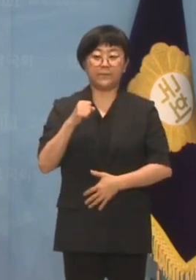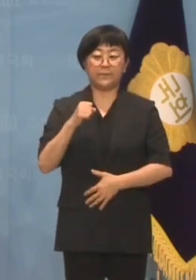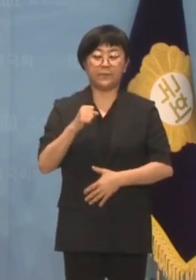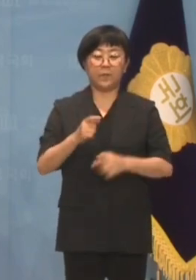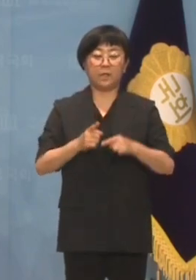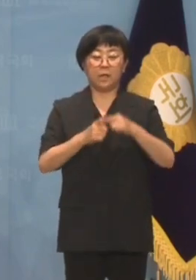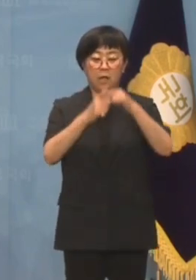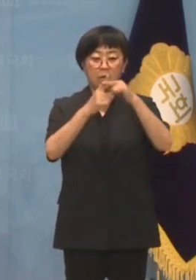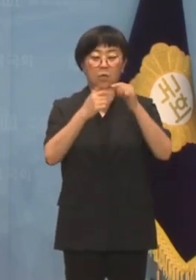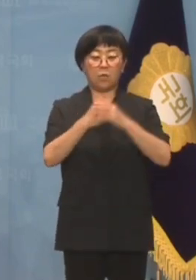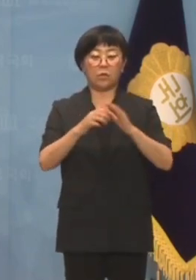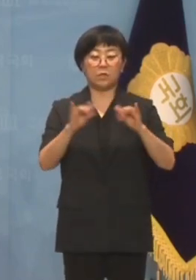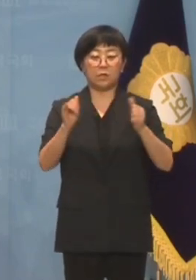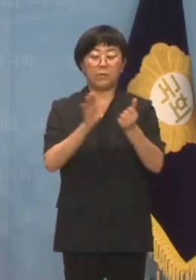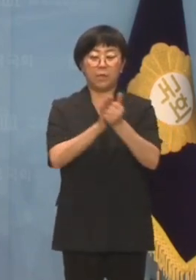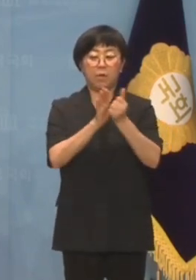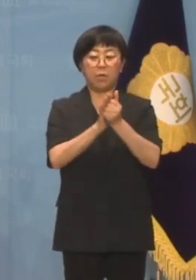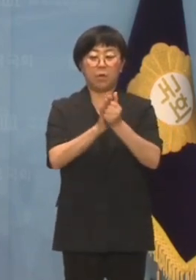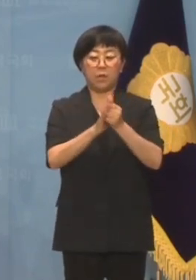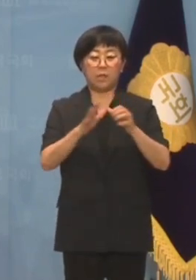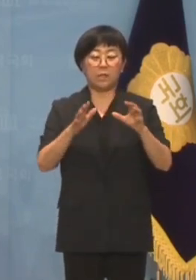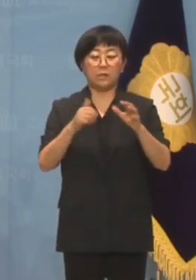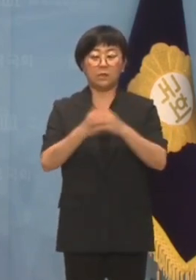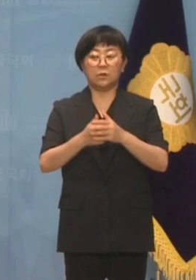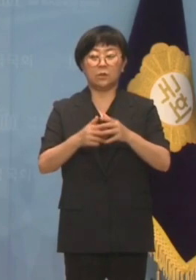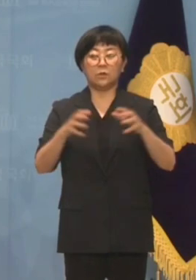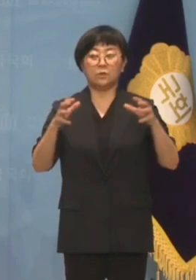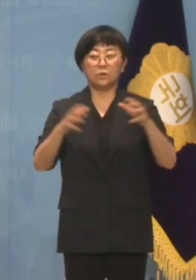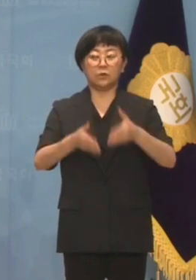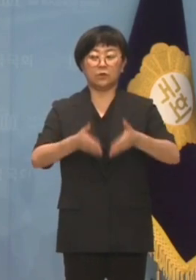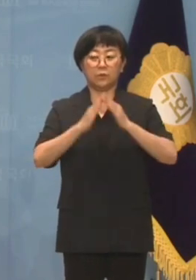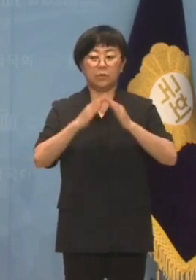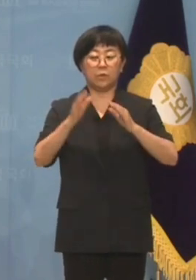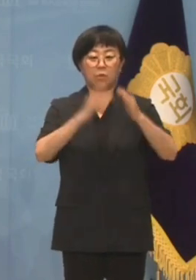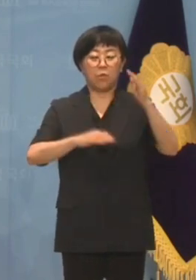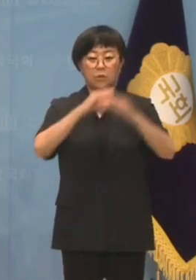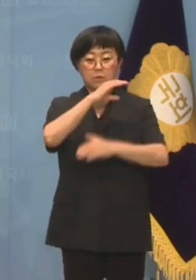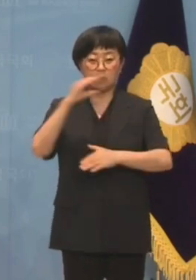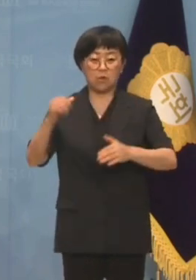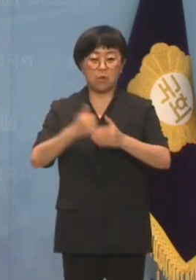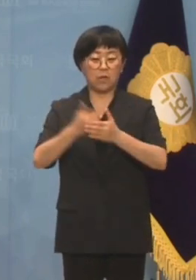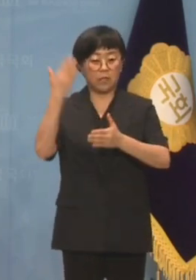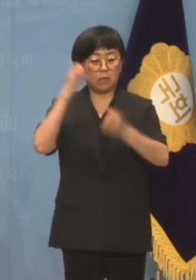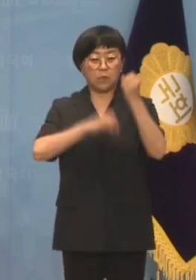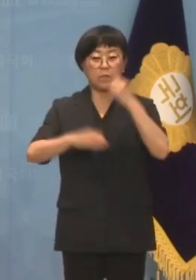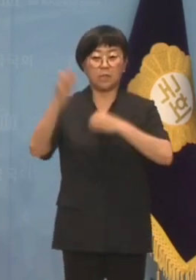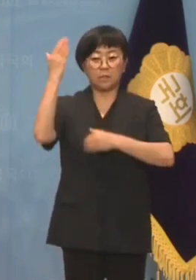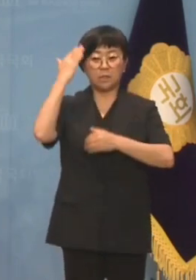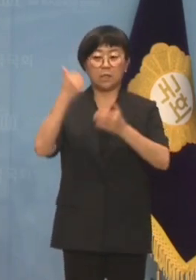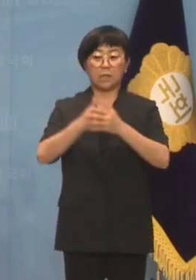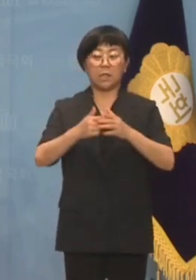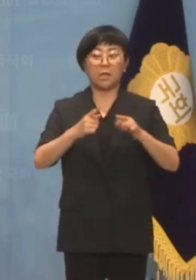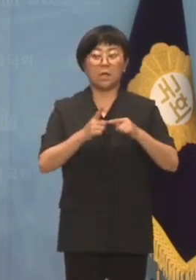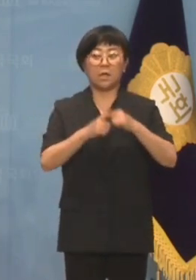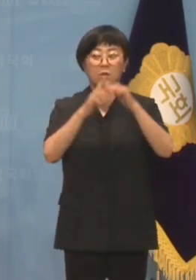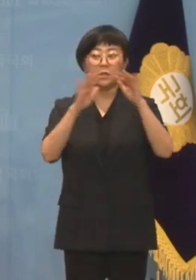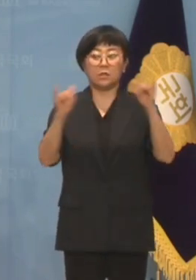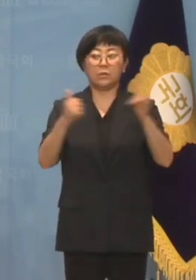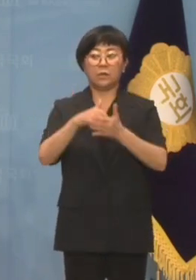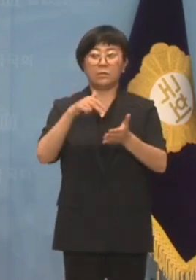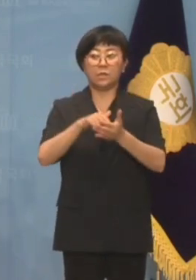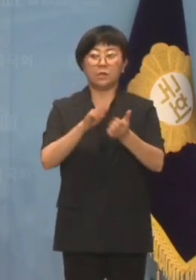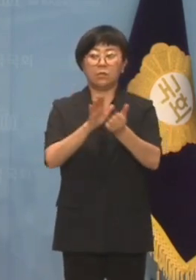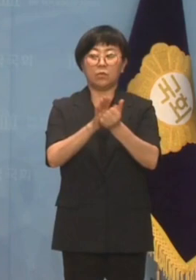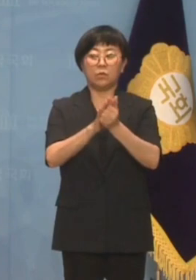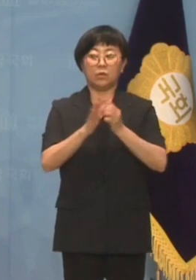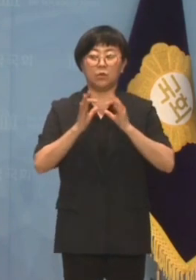간호인력지원종합대책을 수립하는 등 공정과 상식에 부합한 간호사 분들의 처우 개선을